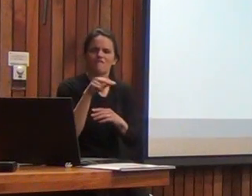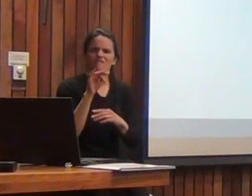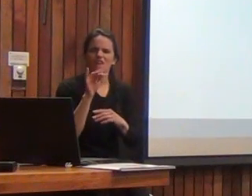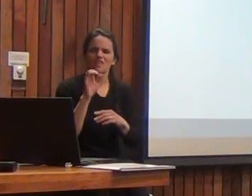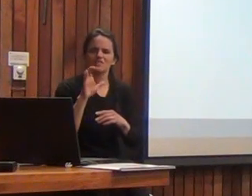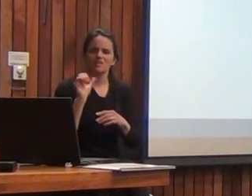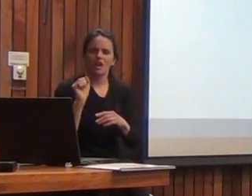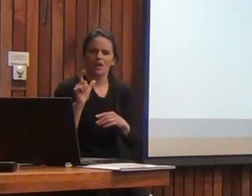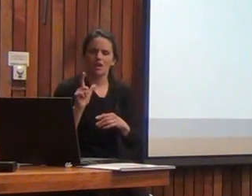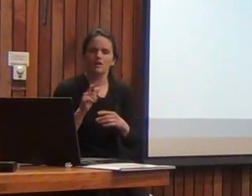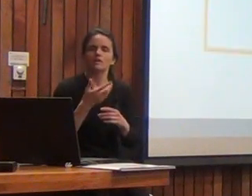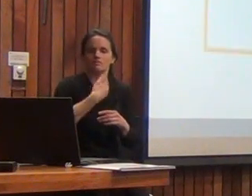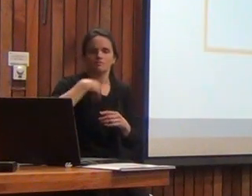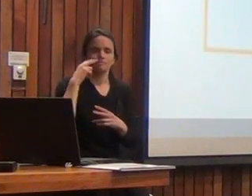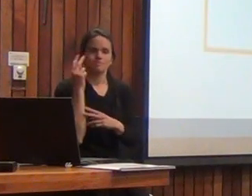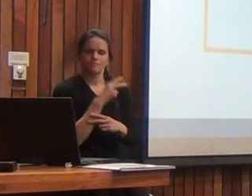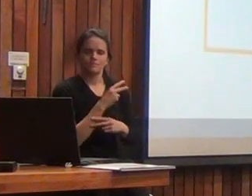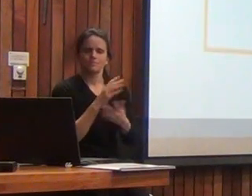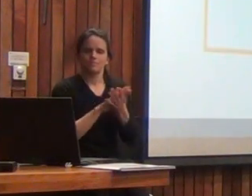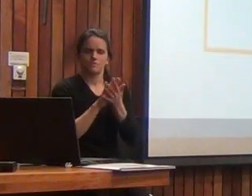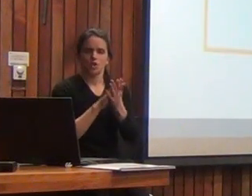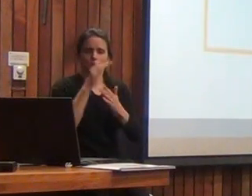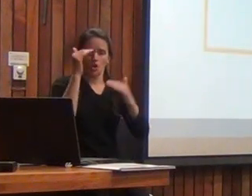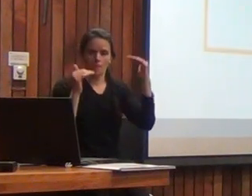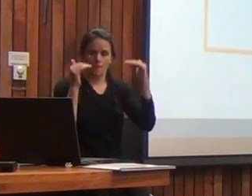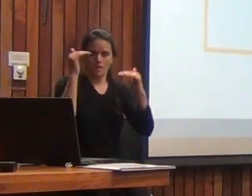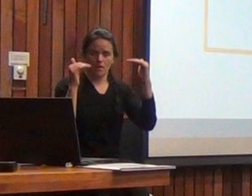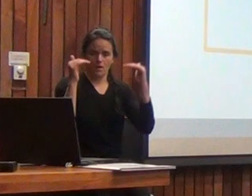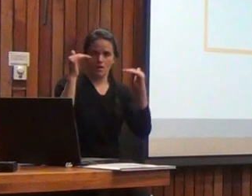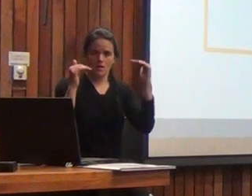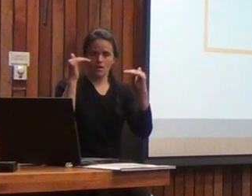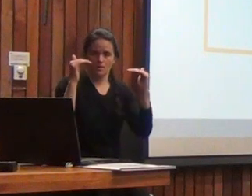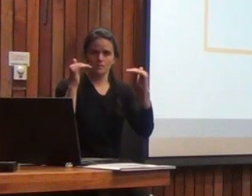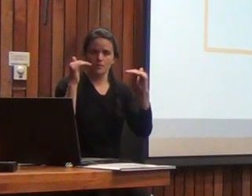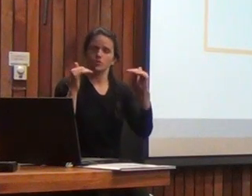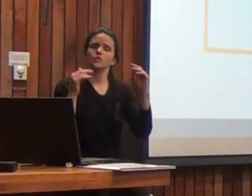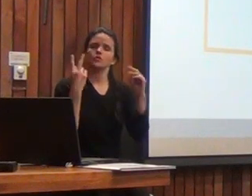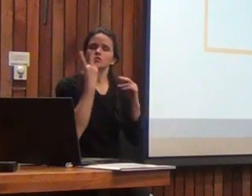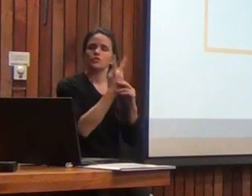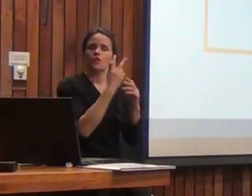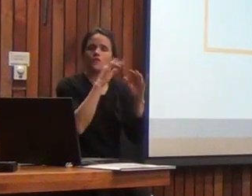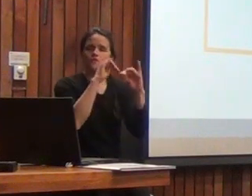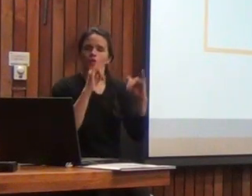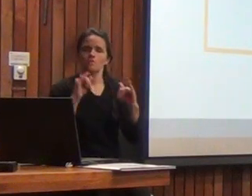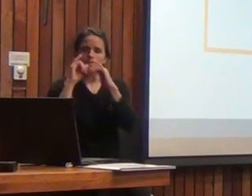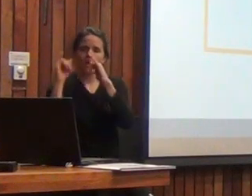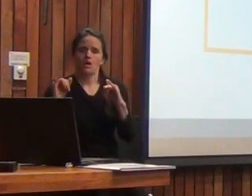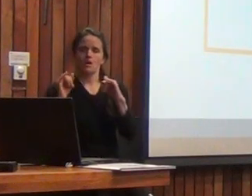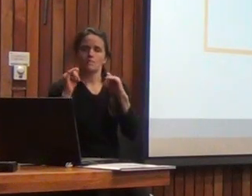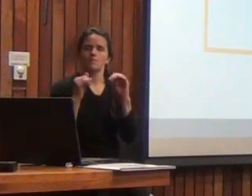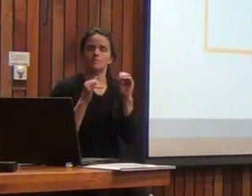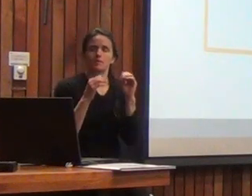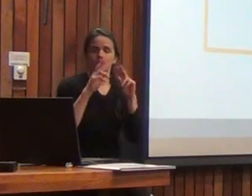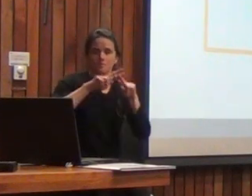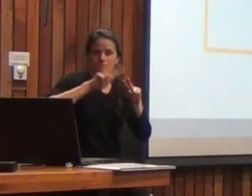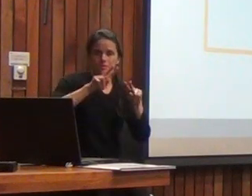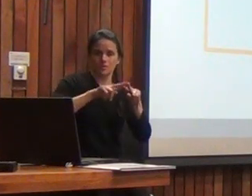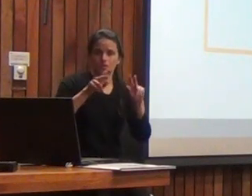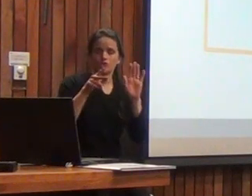si es que nosotros comparamos dos formas para obtener las normas como